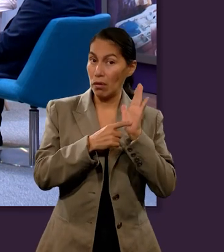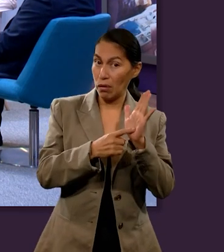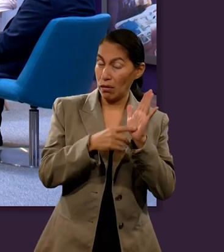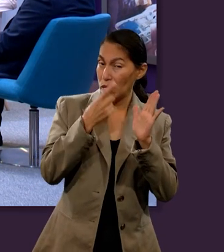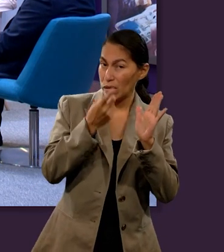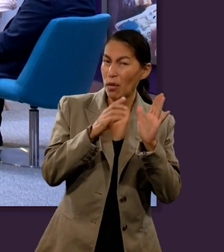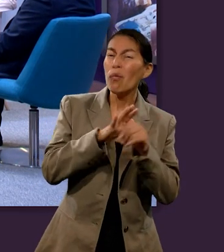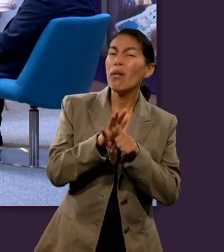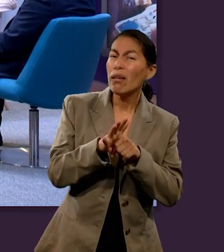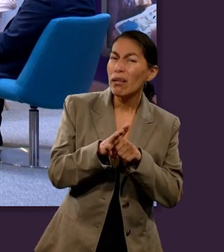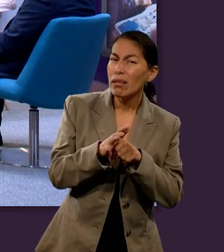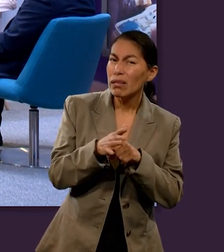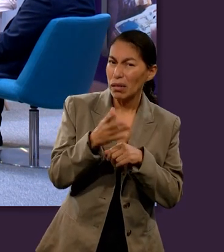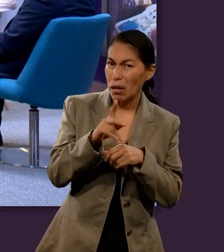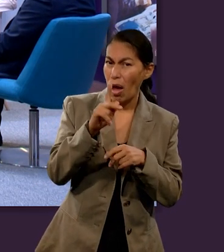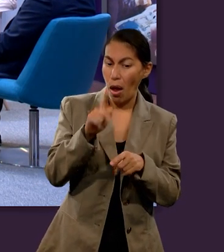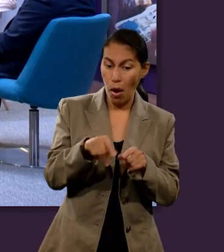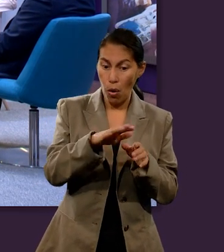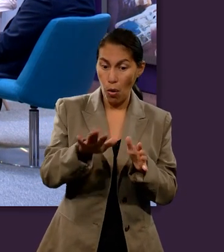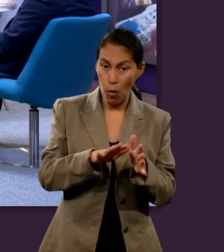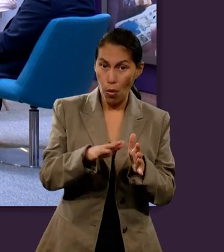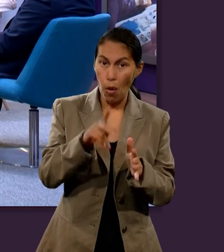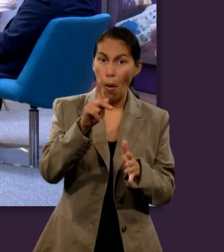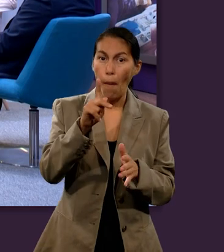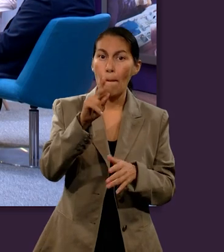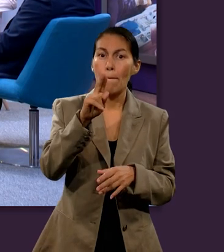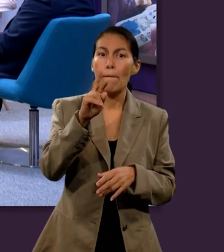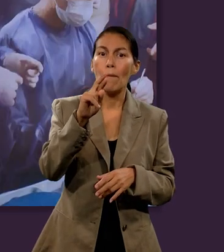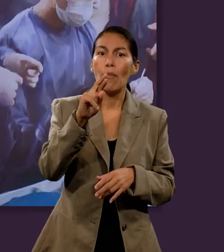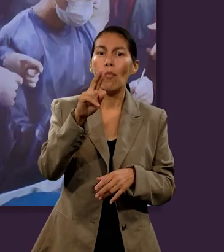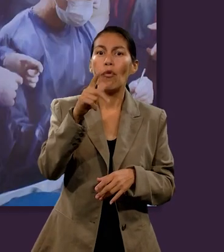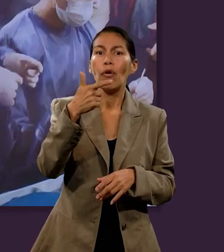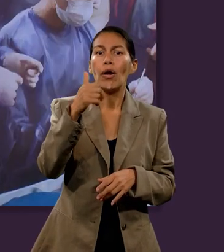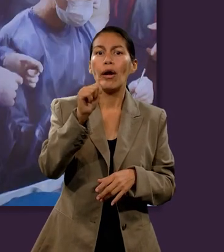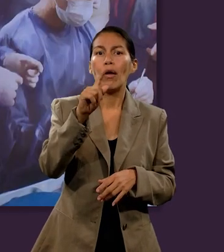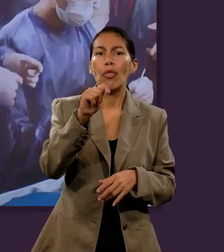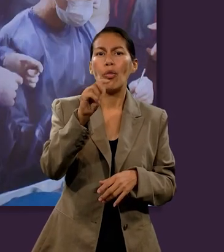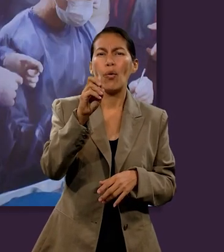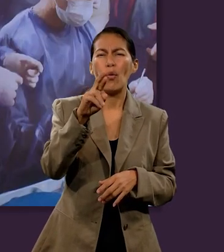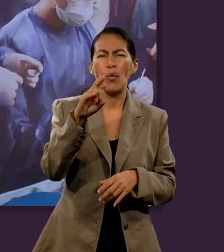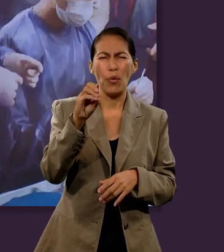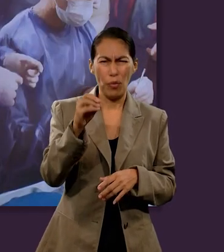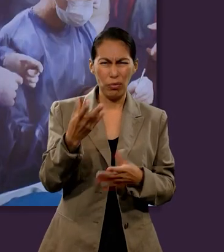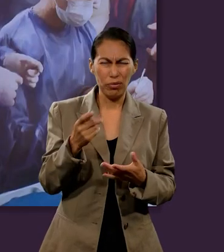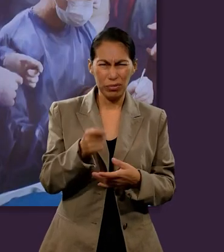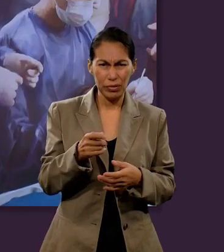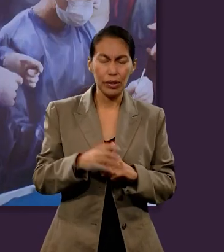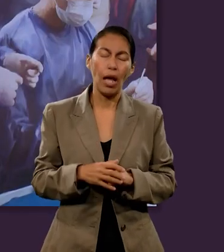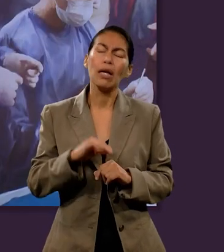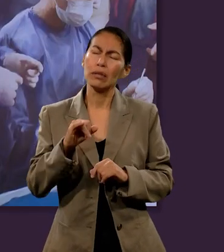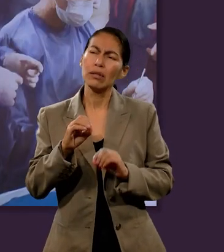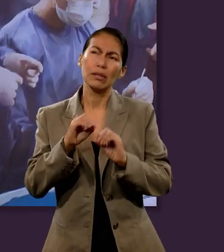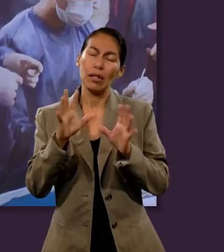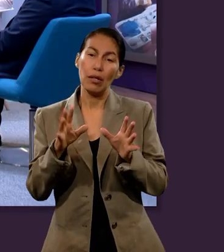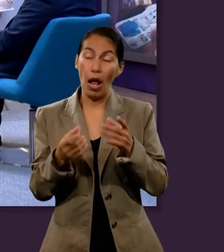¿Qué dice la Biblia con respecto a la idea del purgatorio? Claro que sí. Hay algunas religiones